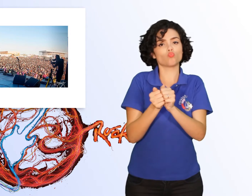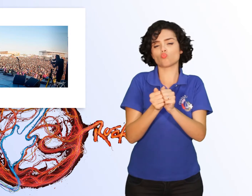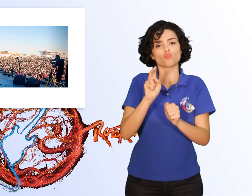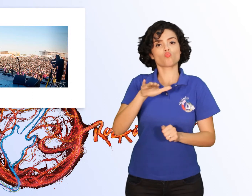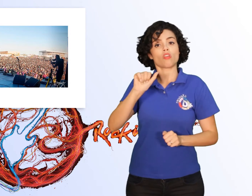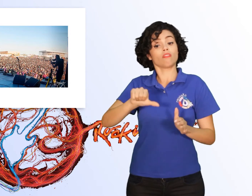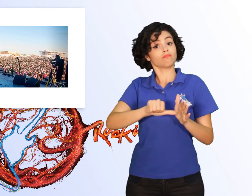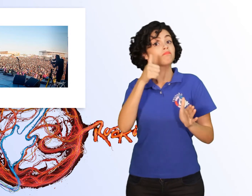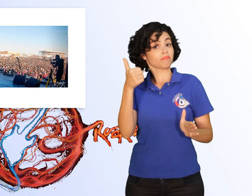trabalhado juntos.